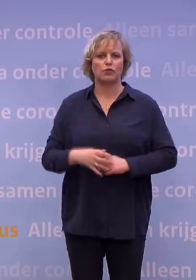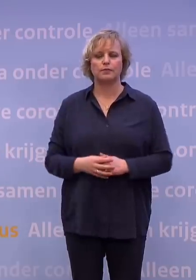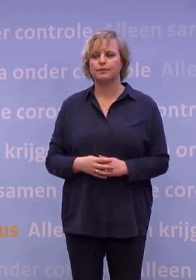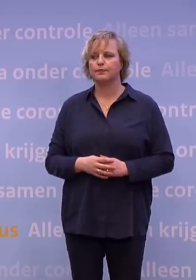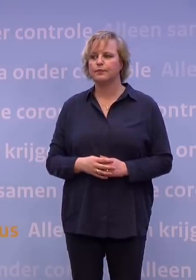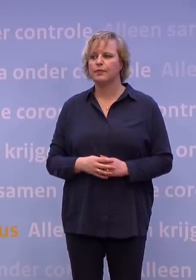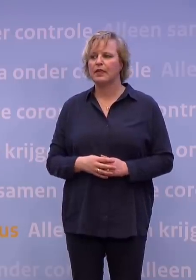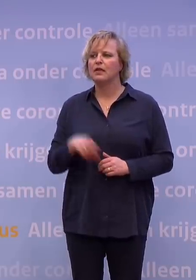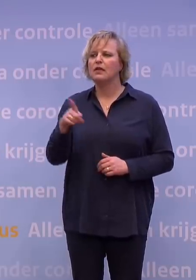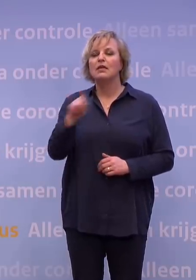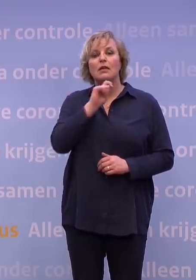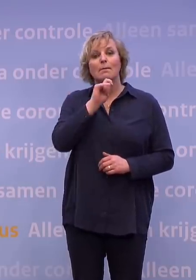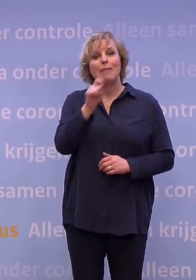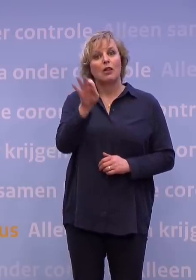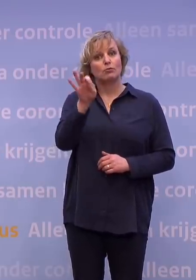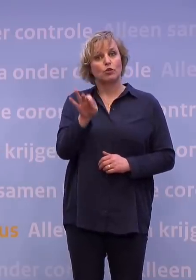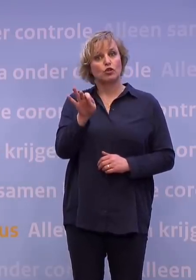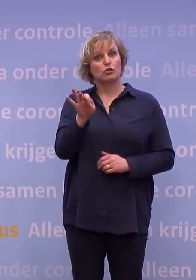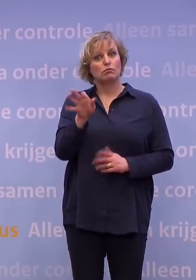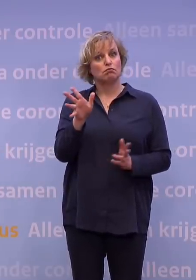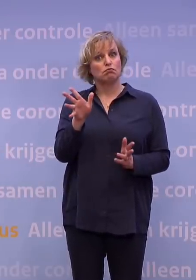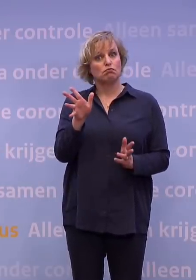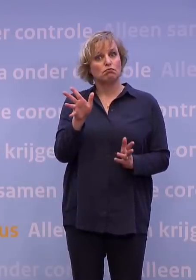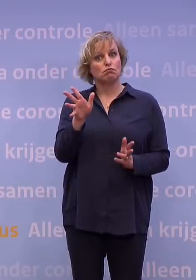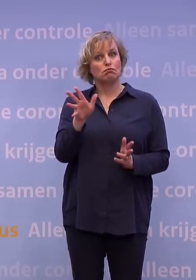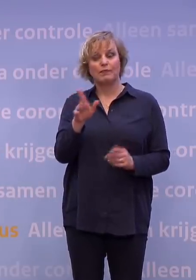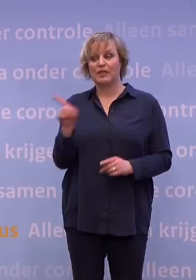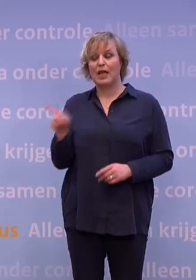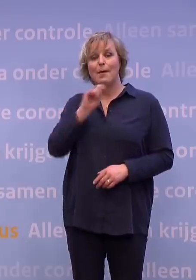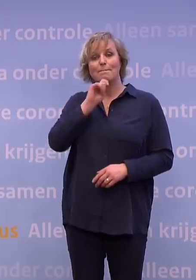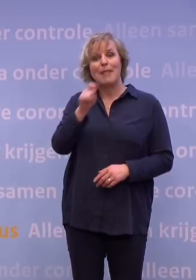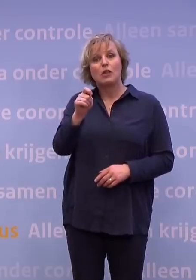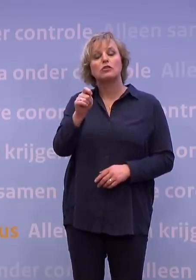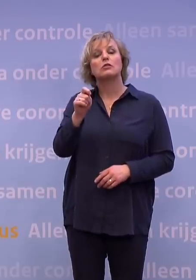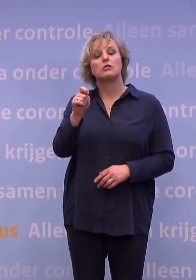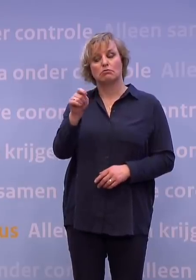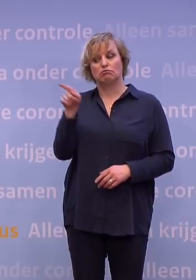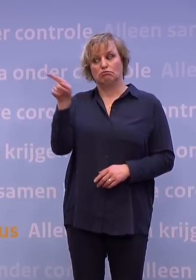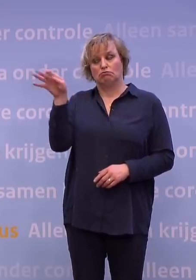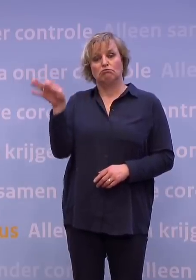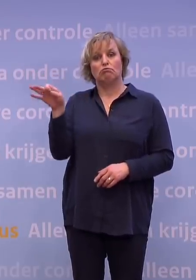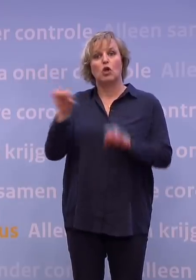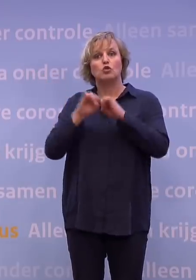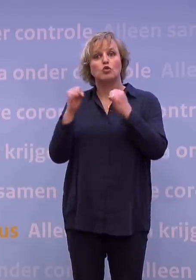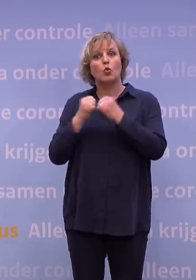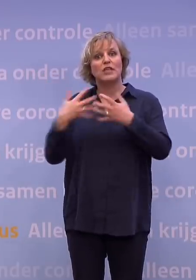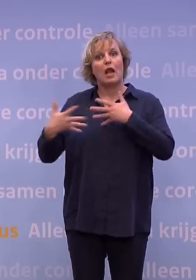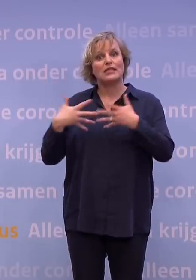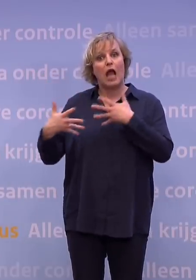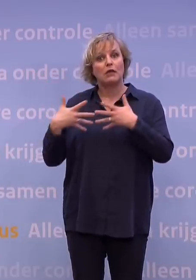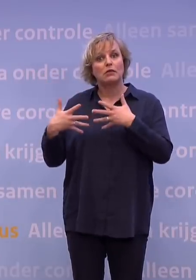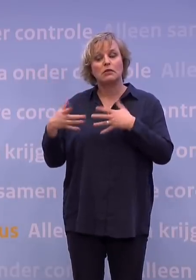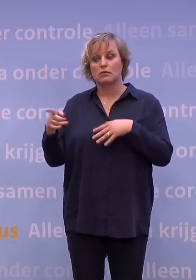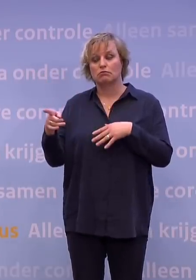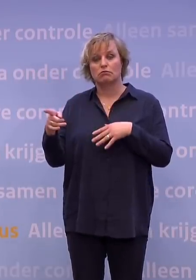En zo'n meldpunt dan bijvoorbeeld? Je kunt het melden bij inspect Sociale Zaken. Ja, dat weet ik